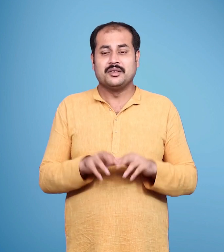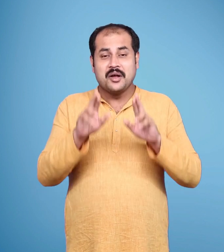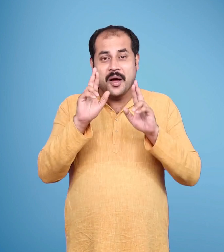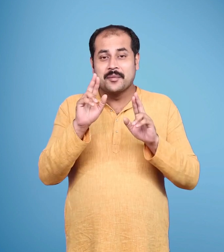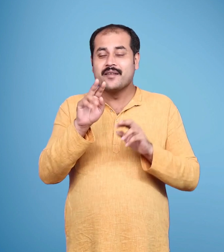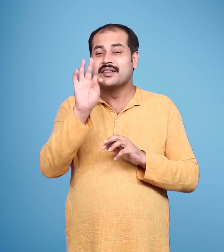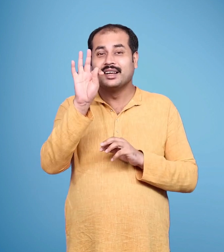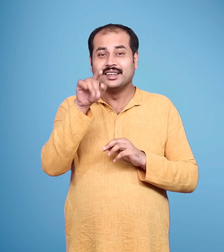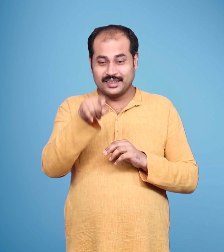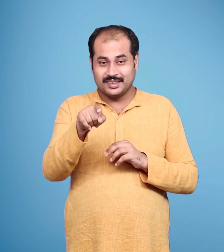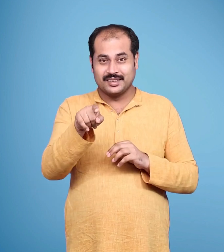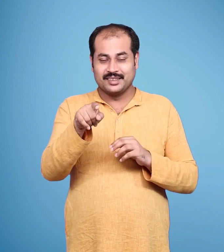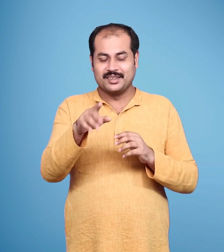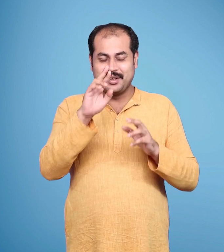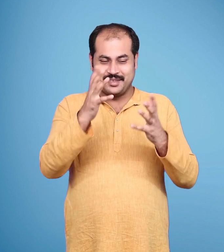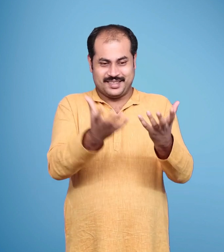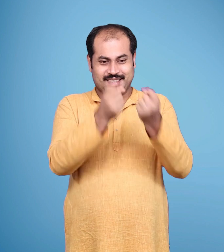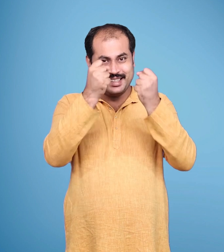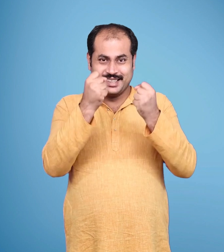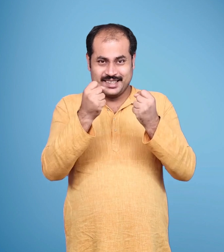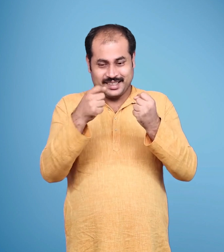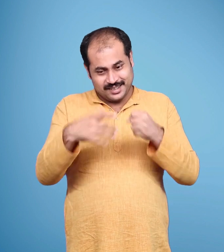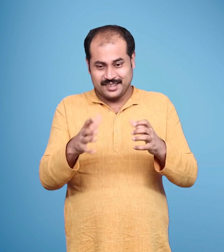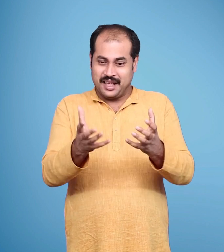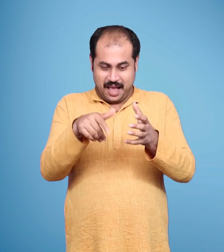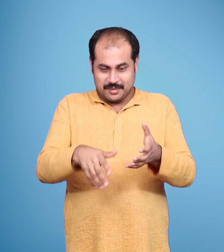उन्होंने कहा पुत्र तुम्हारी मनो कामना पूरी हुई